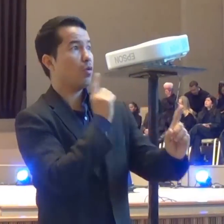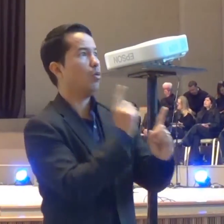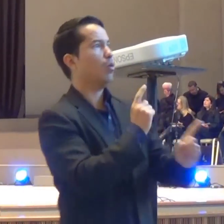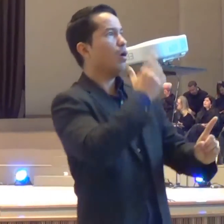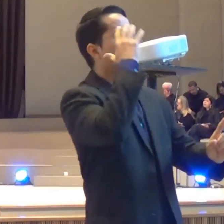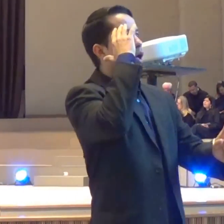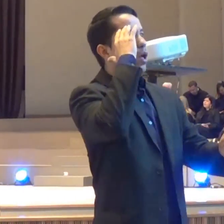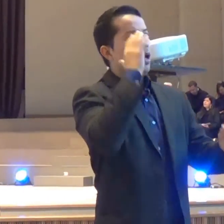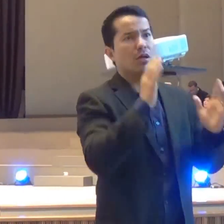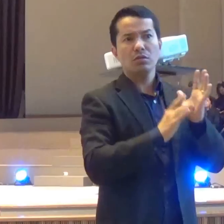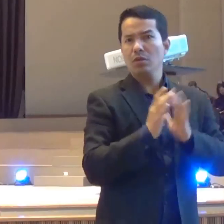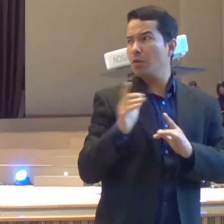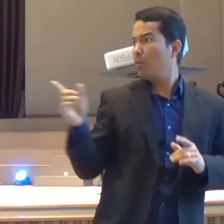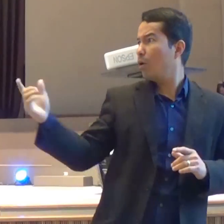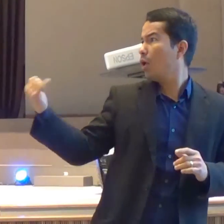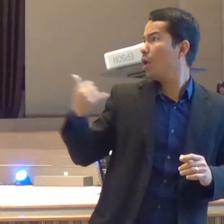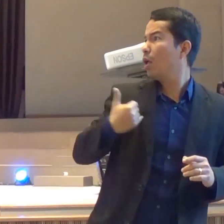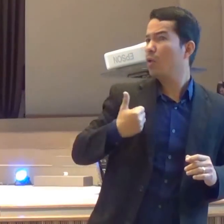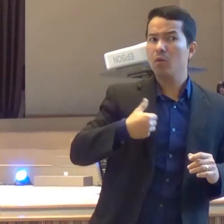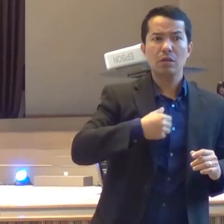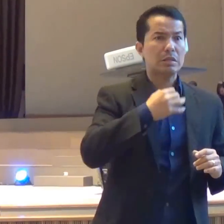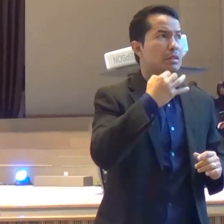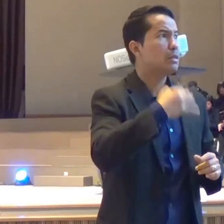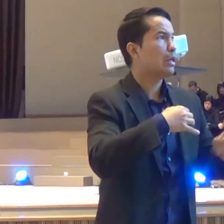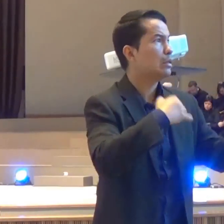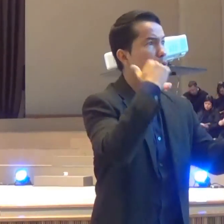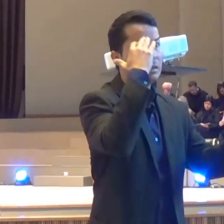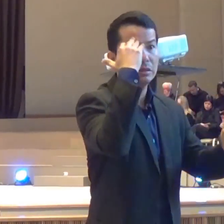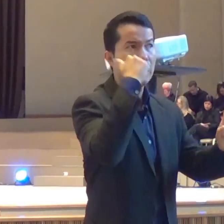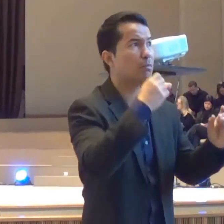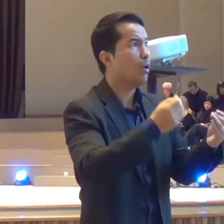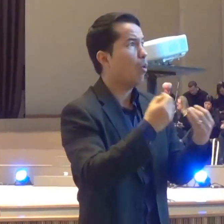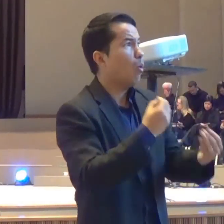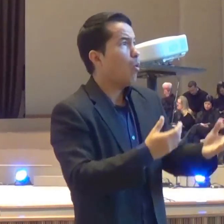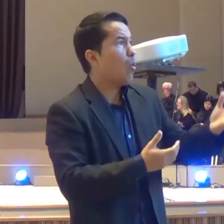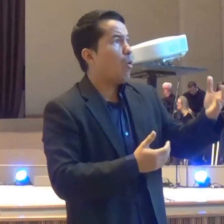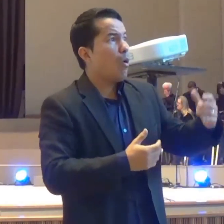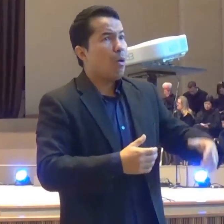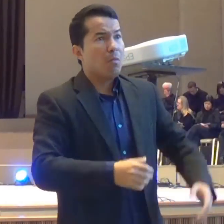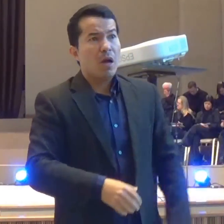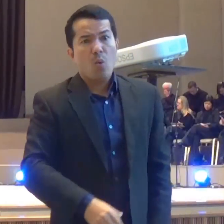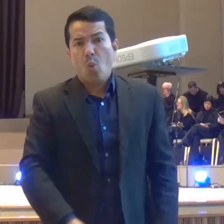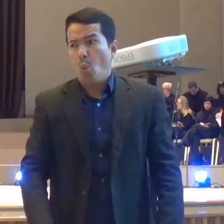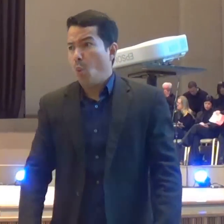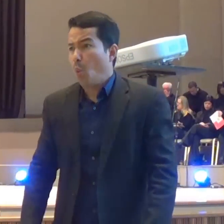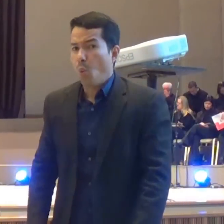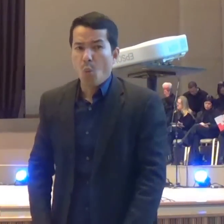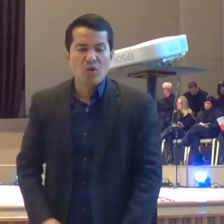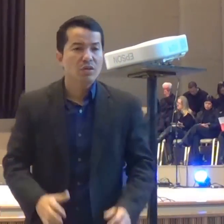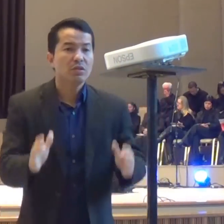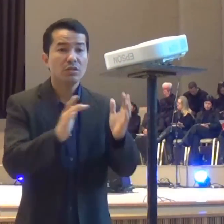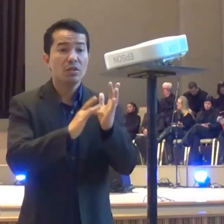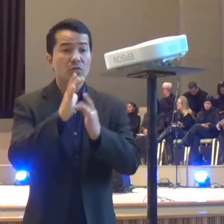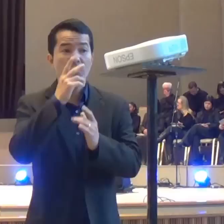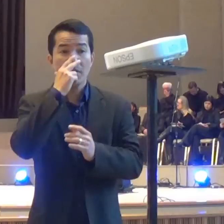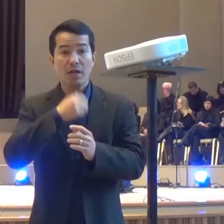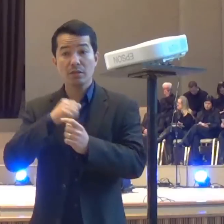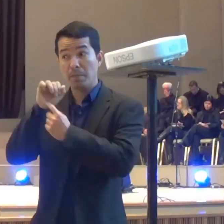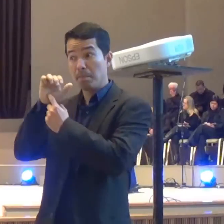Quando a gente vai aprender lá no seminário A fazer uma exegese de um texto A